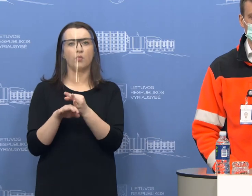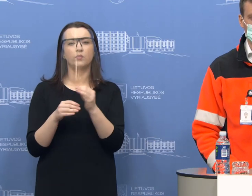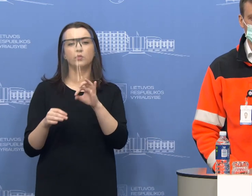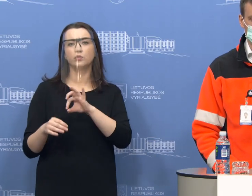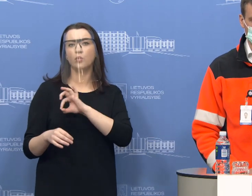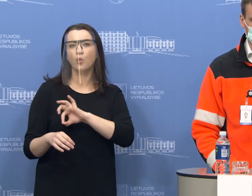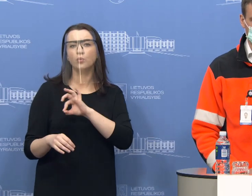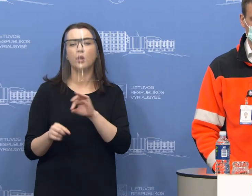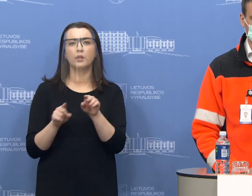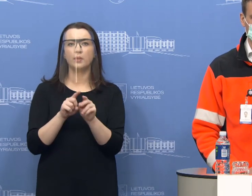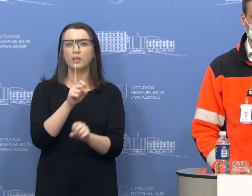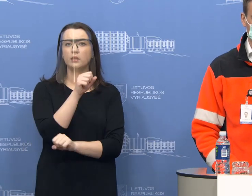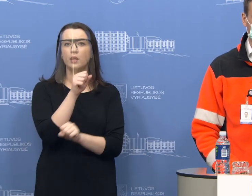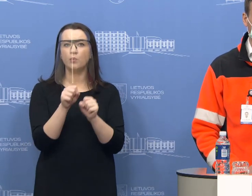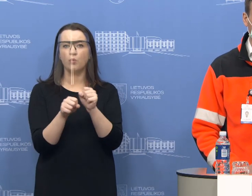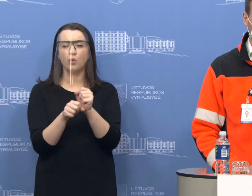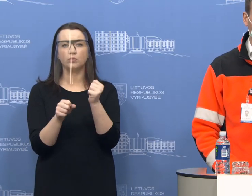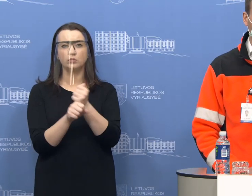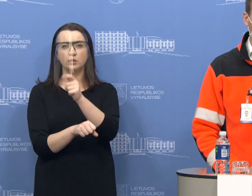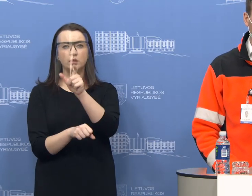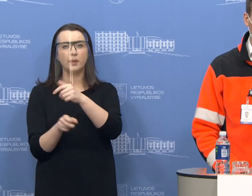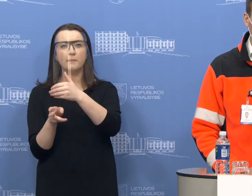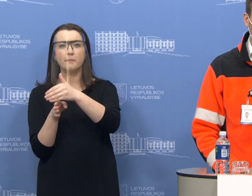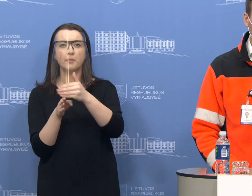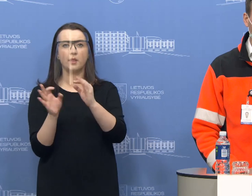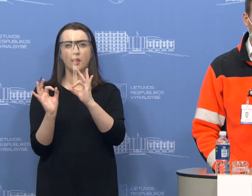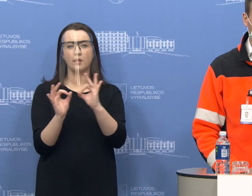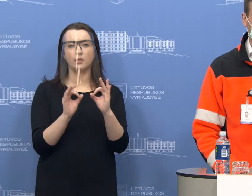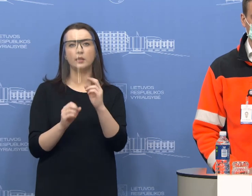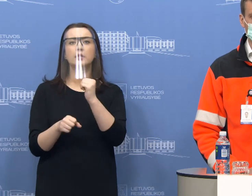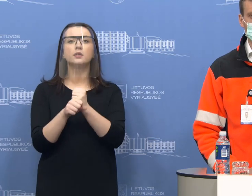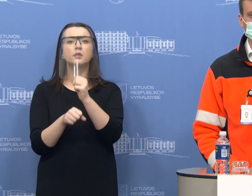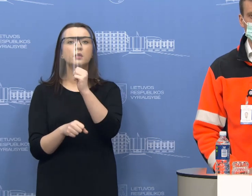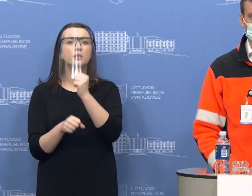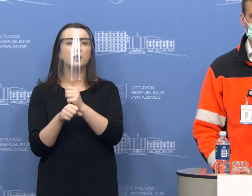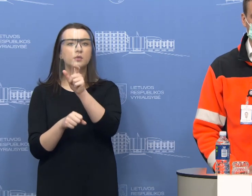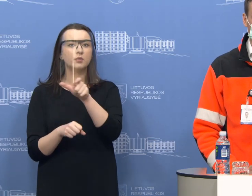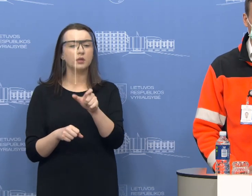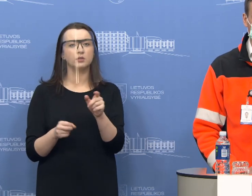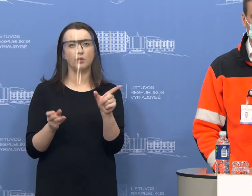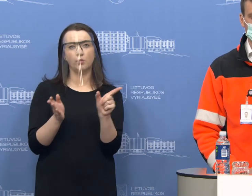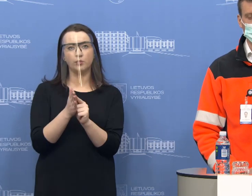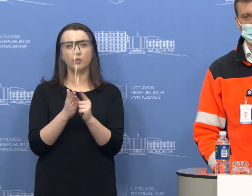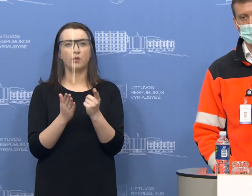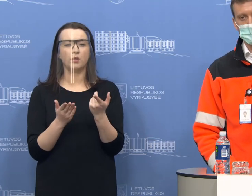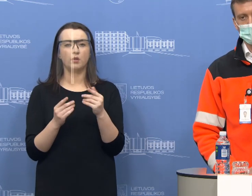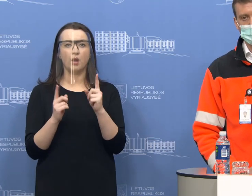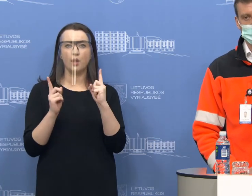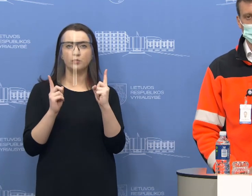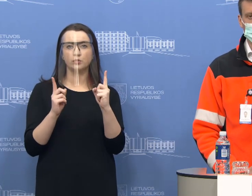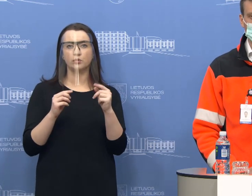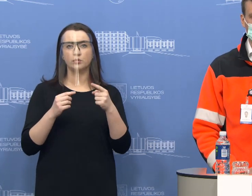ir žmogiškuosius išteklius. Ar ne, žmonės irgi ten dirbantis jie privalo laikytis asmens saugos priemonių,